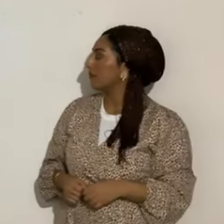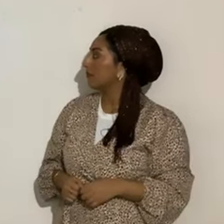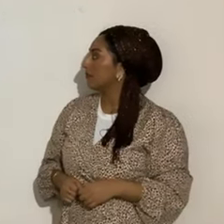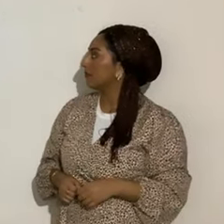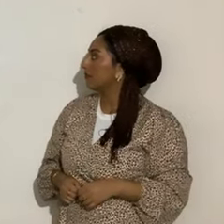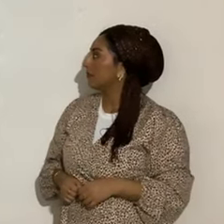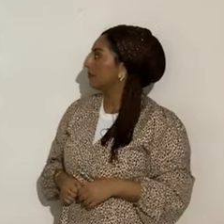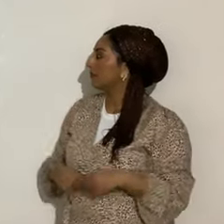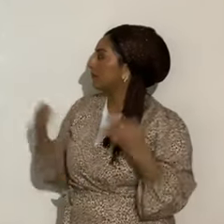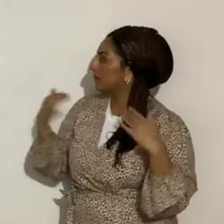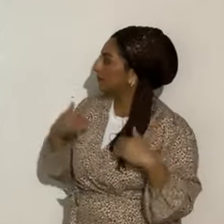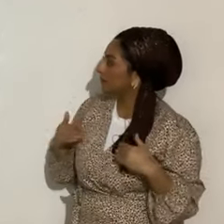Seguimos.